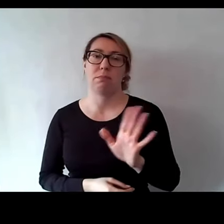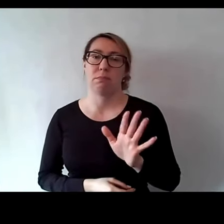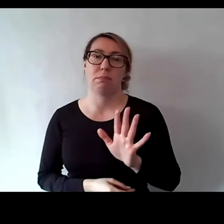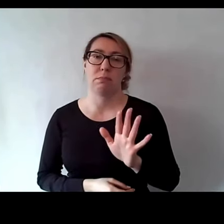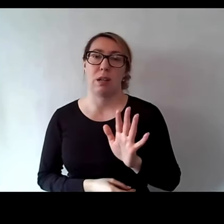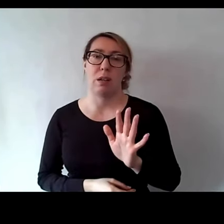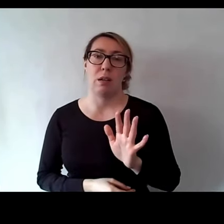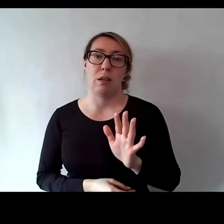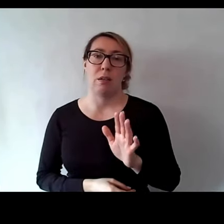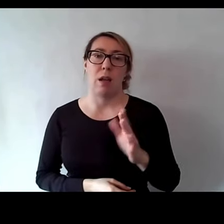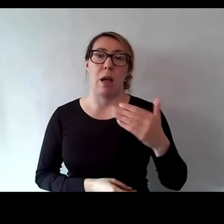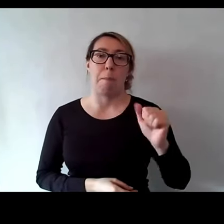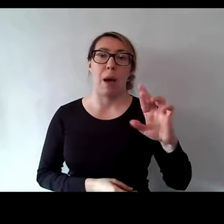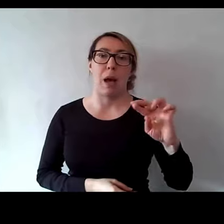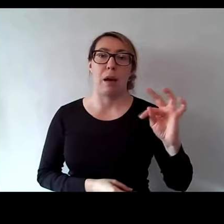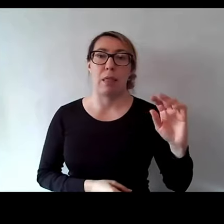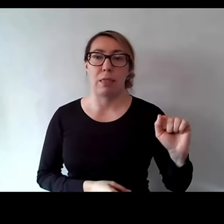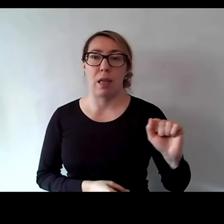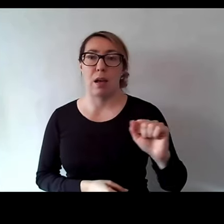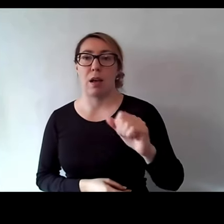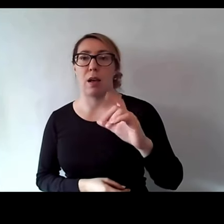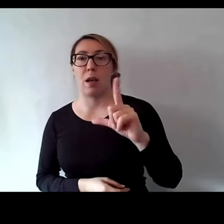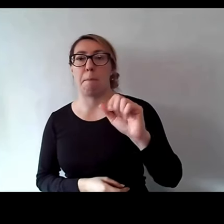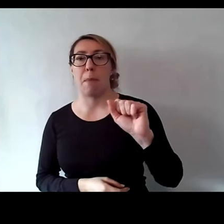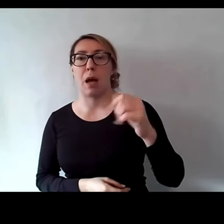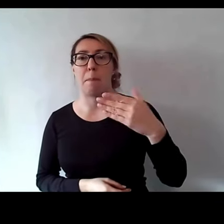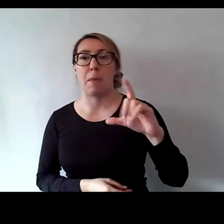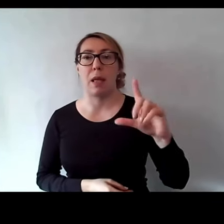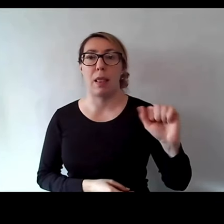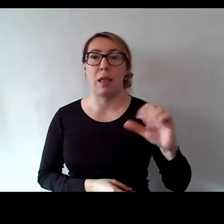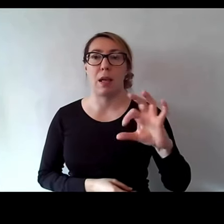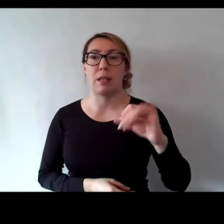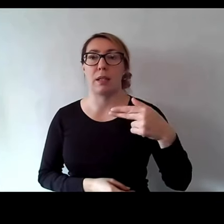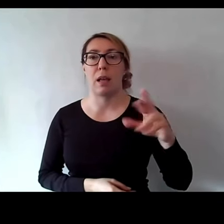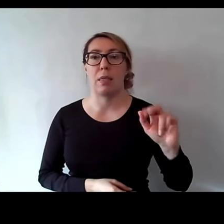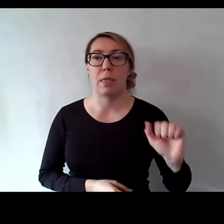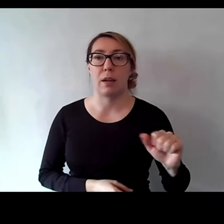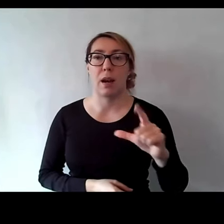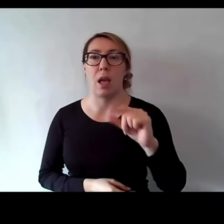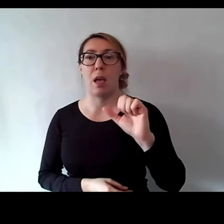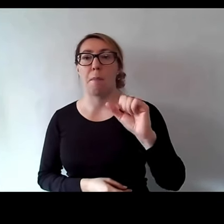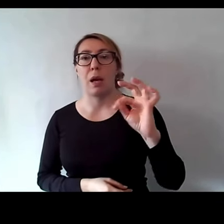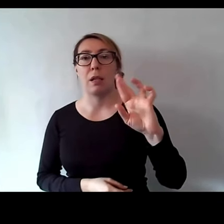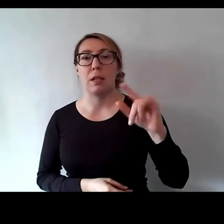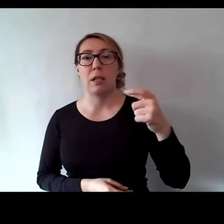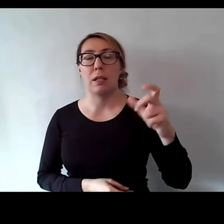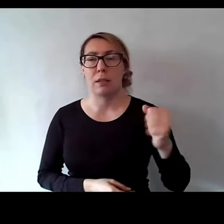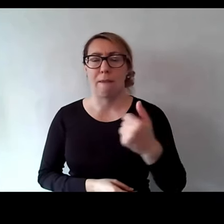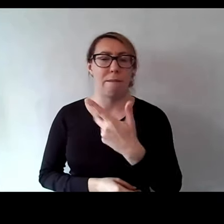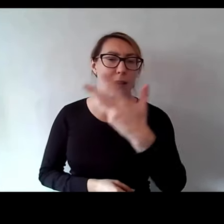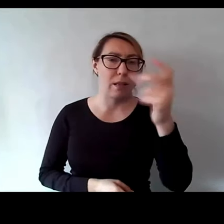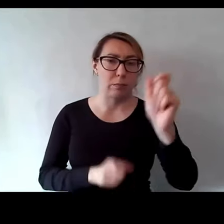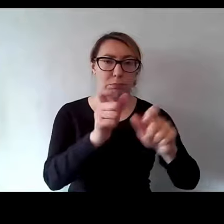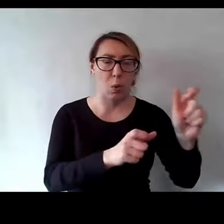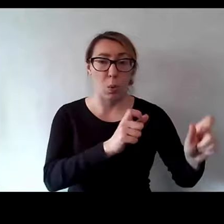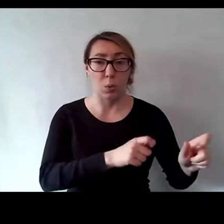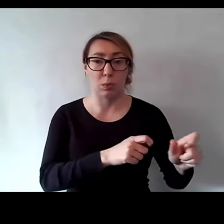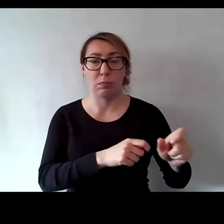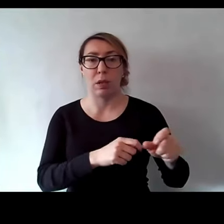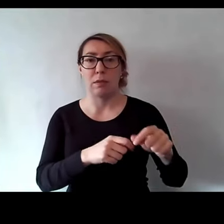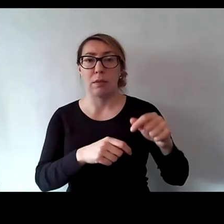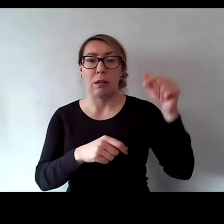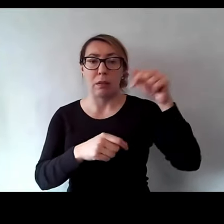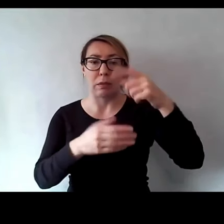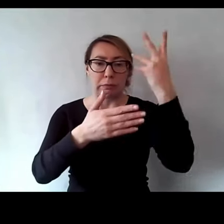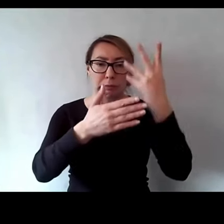tutaj Marta, Pamela, Sandra, Patrycja, naprawdę wiele osób tam, wszystkie te osoby możecie